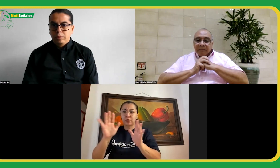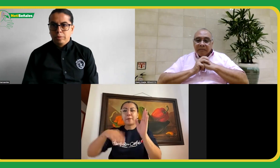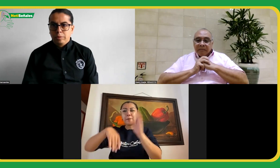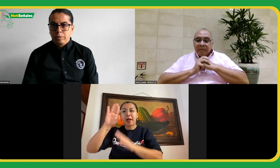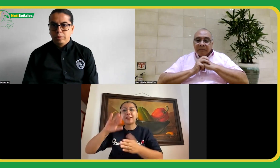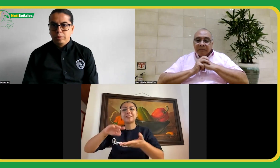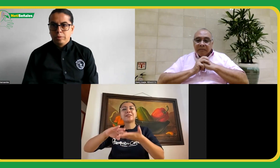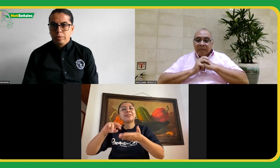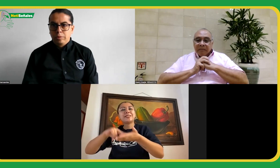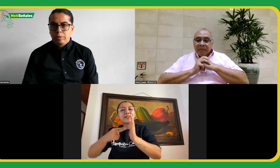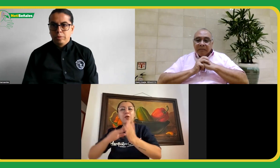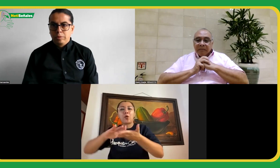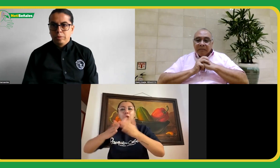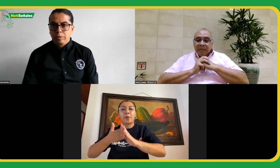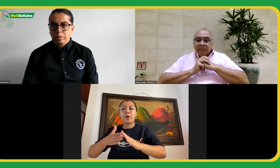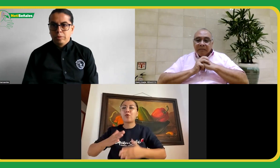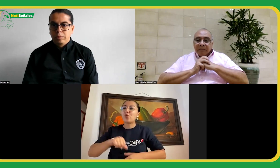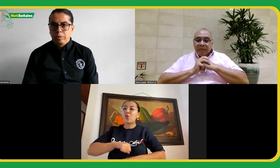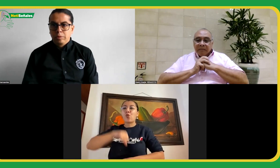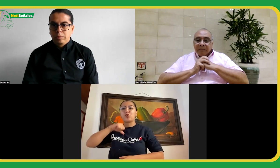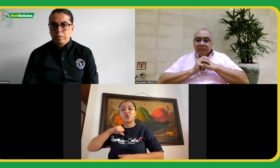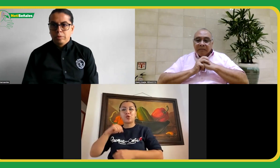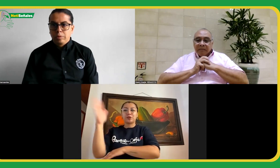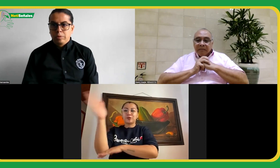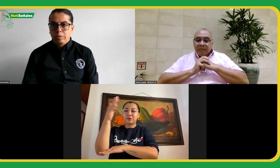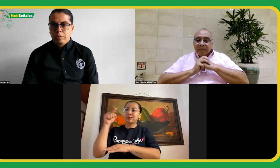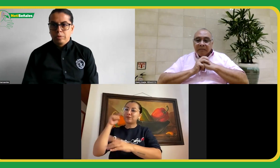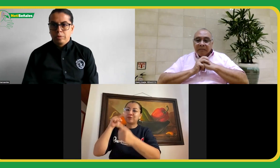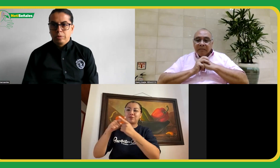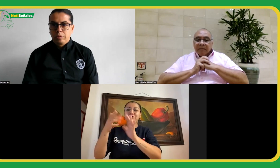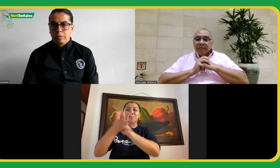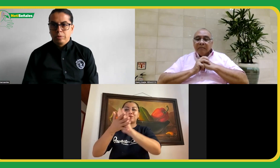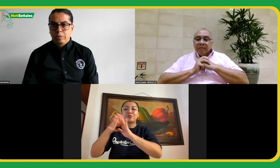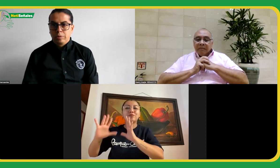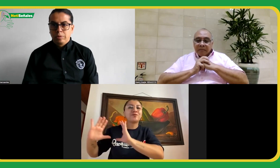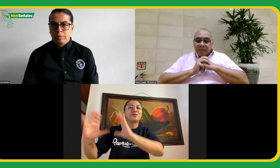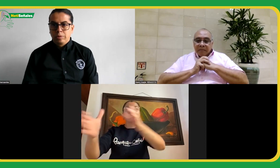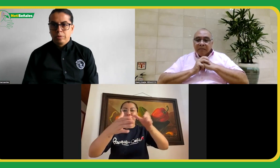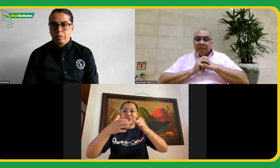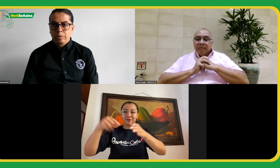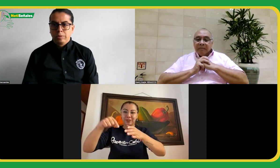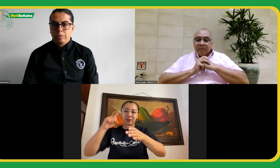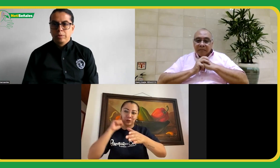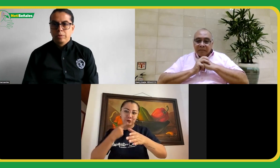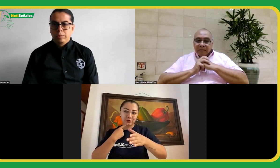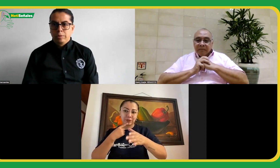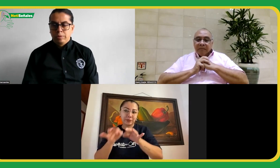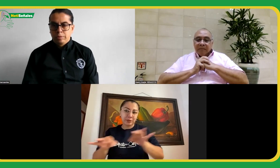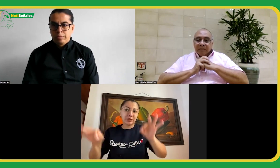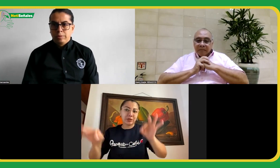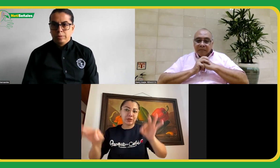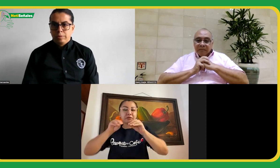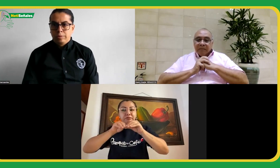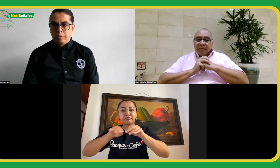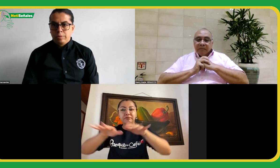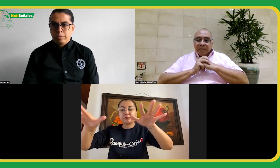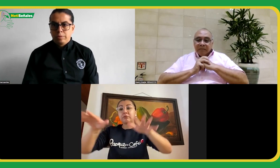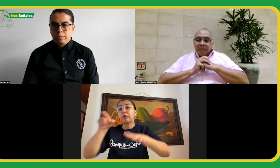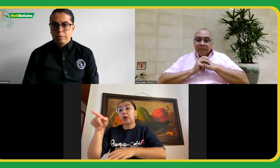instaurar la bandera, es sentirnos orgullosos que la comunidad sorda cuenta ya con esa bandera a la que debe hacerse la difusión, que el que